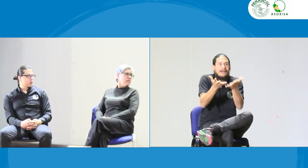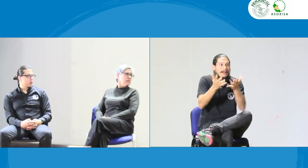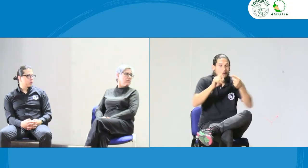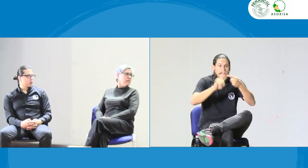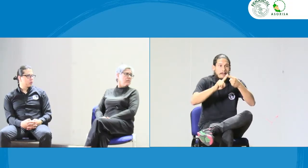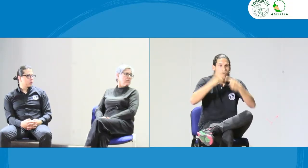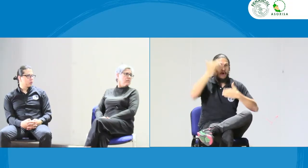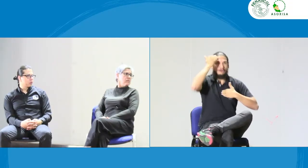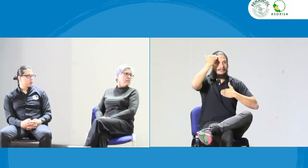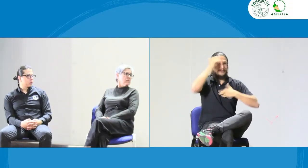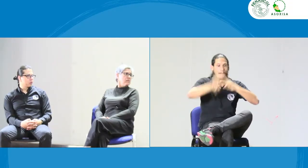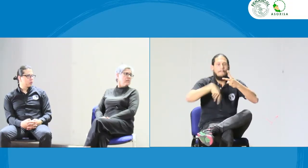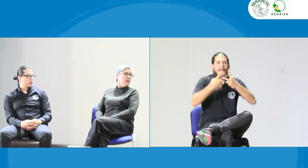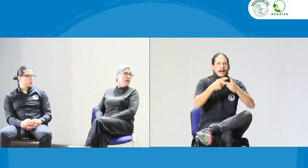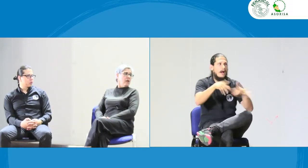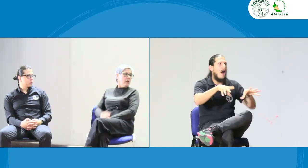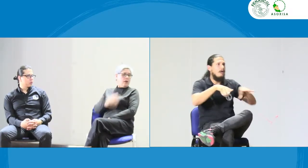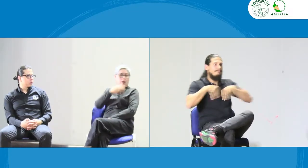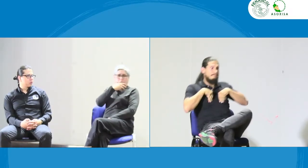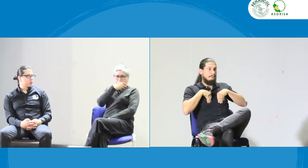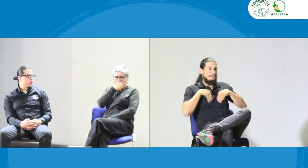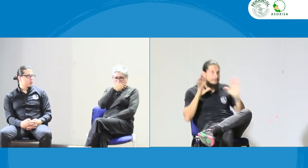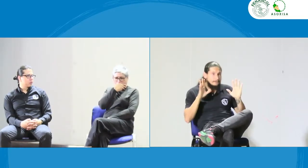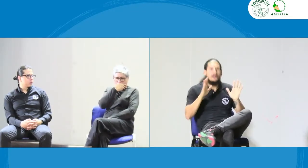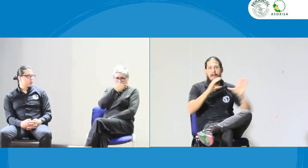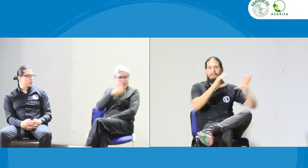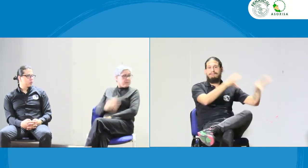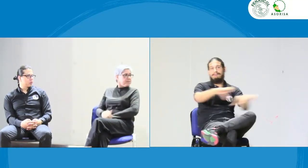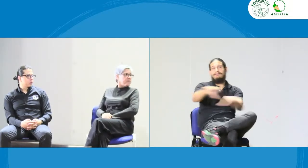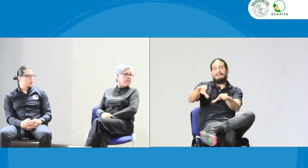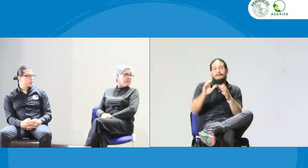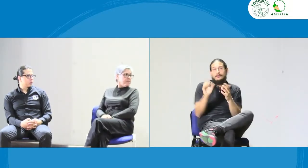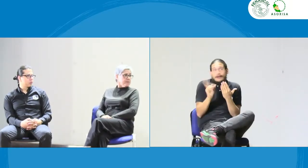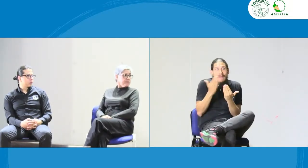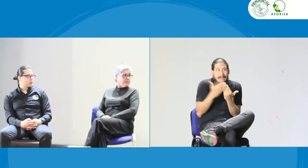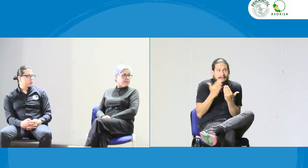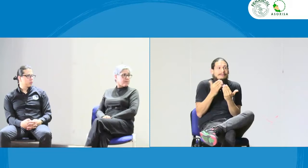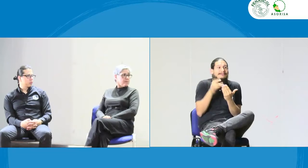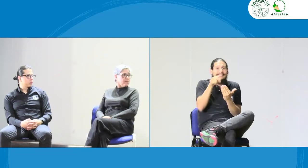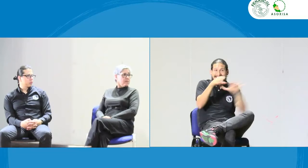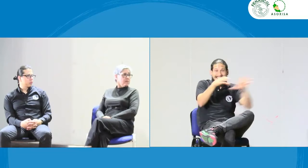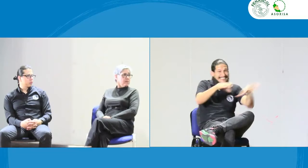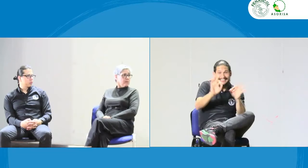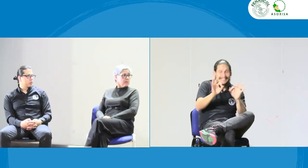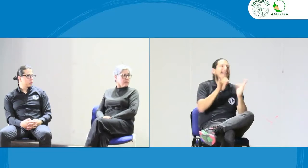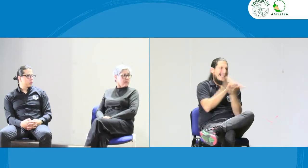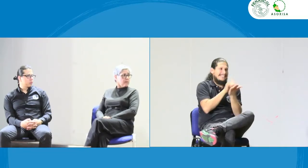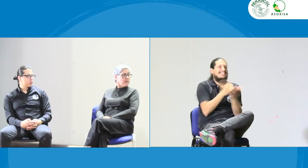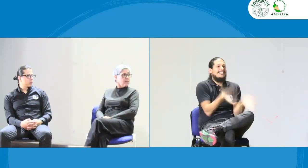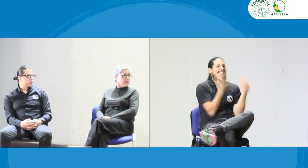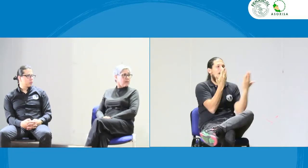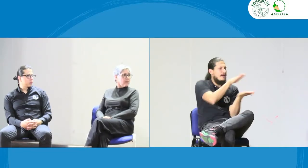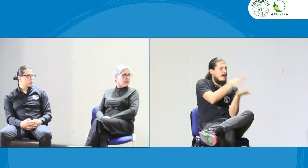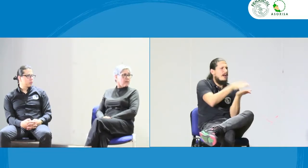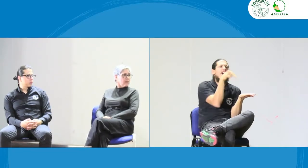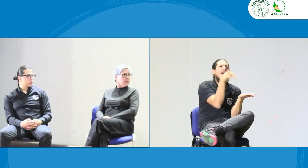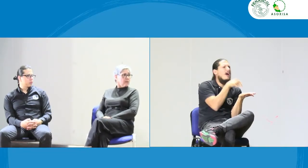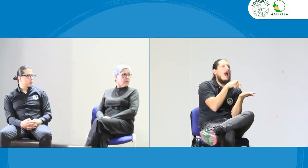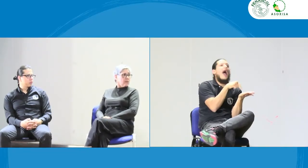mejores acciones, las mejores actitudes, para que sean conscientes de recibir esa recomendación. Entonces, es que no es fácil, pero que se debe hacer. Entonces,